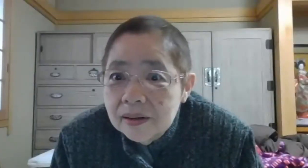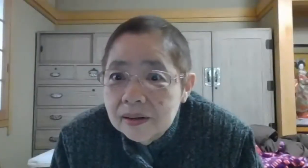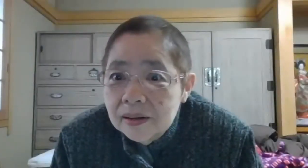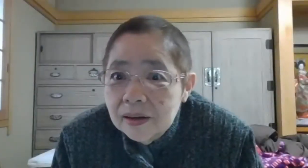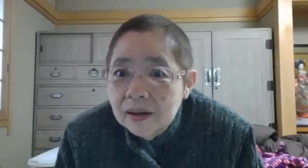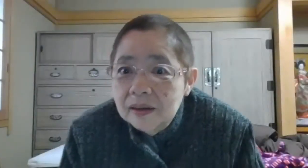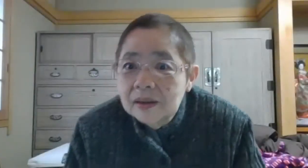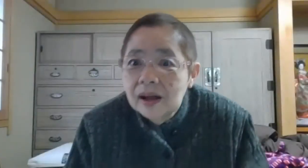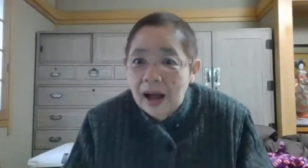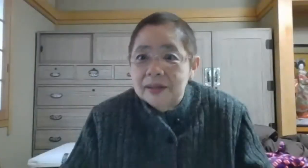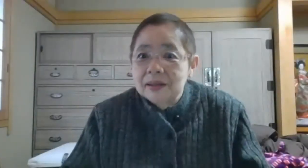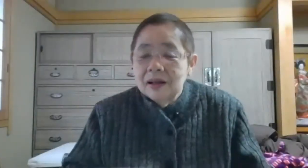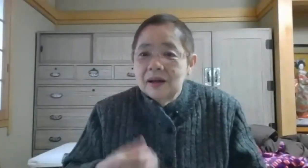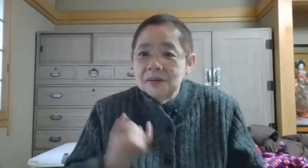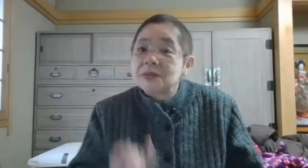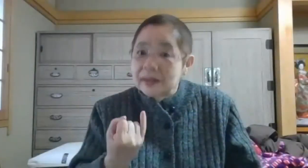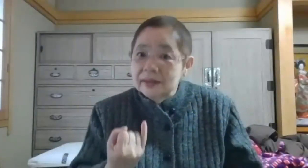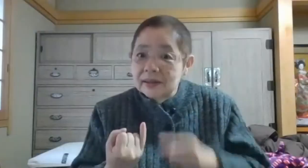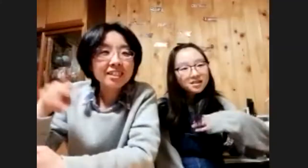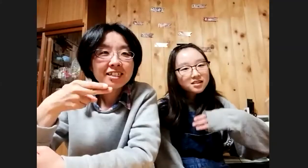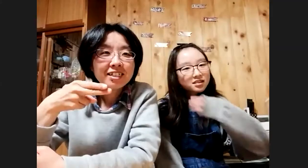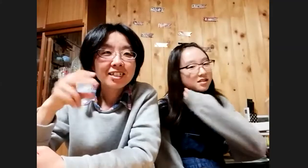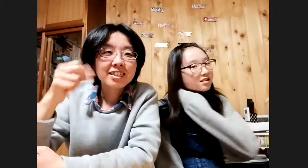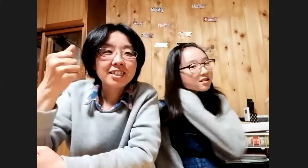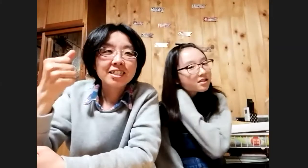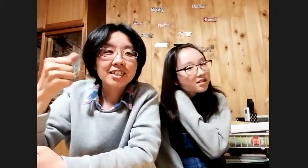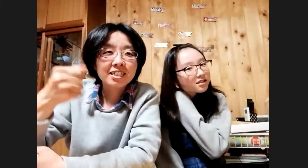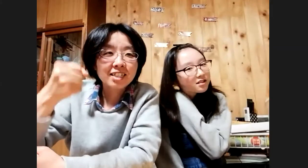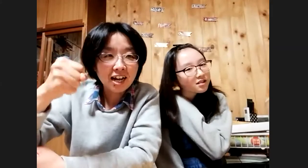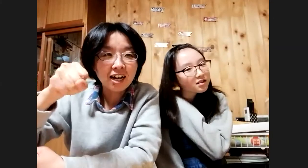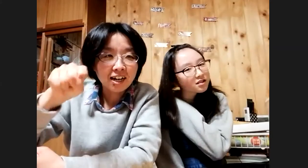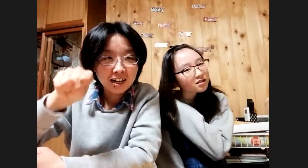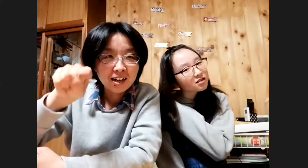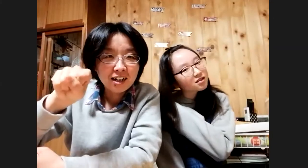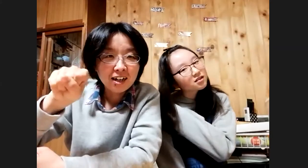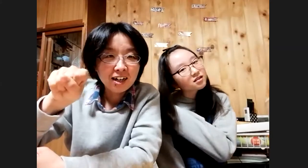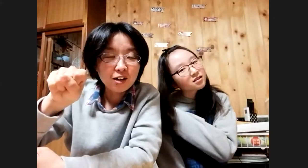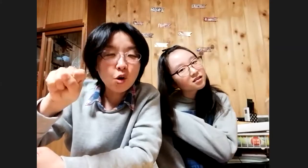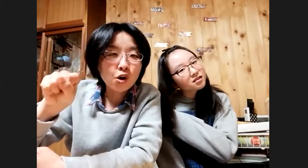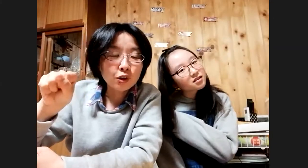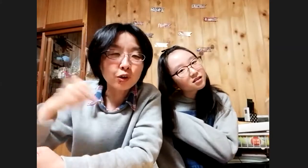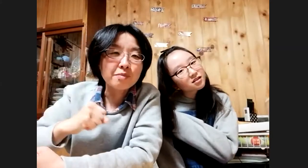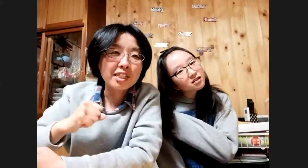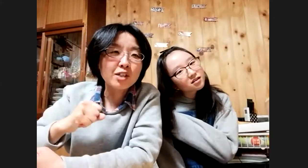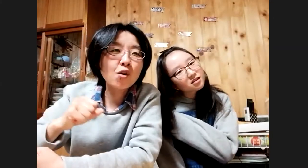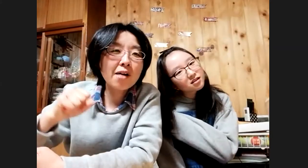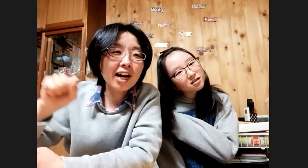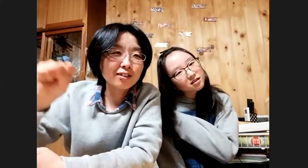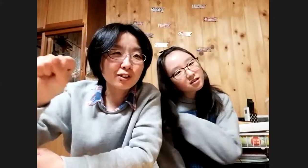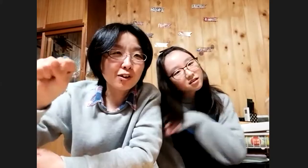娘がはい、お嬢さんり、さ、こ、言いますこがわかるとり、